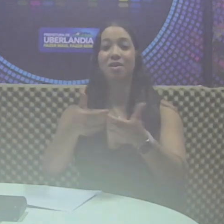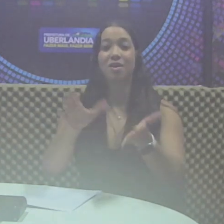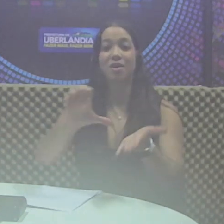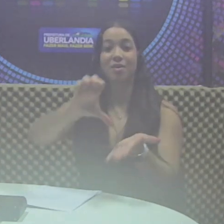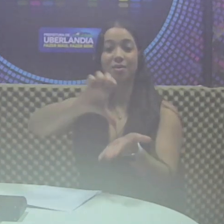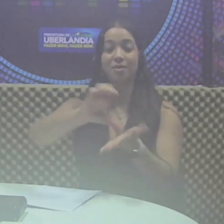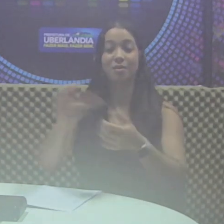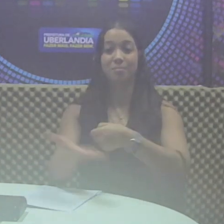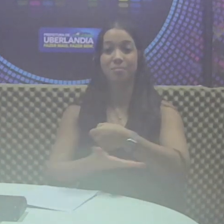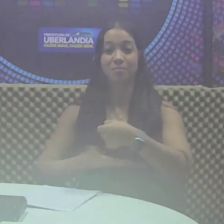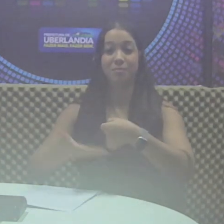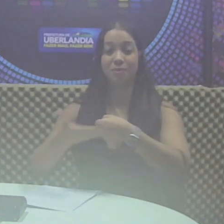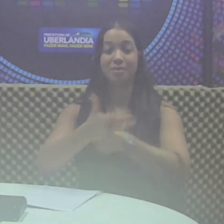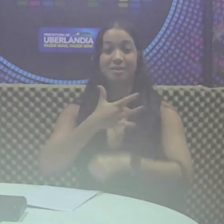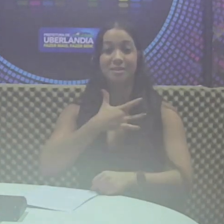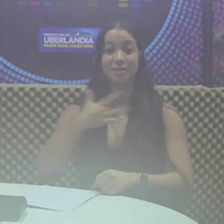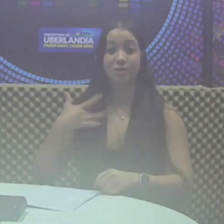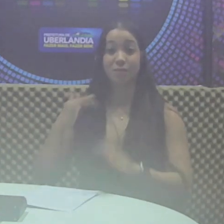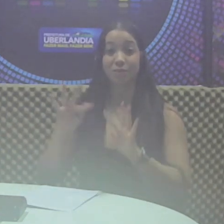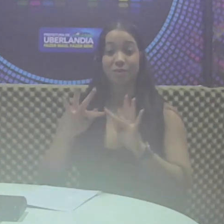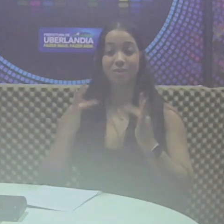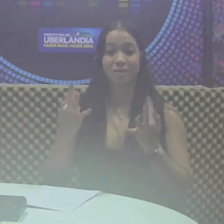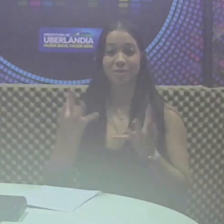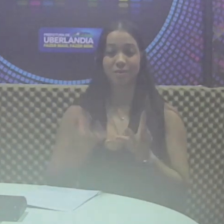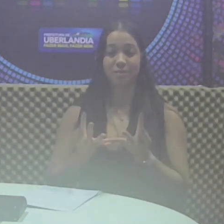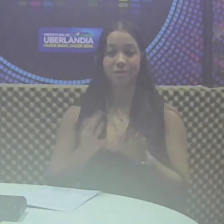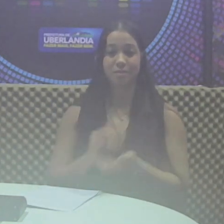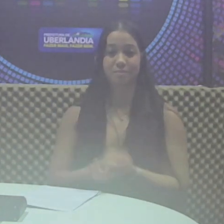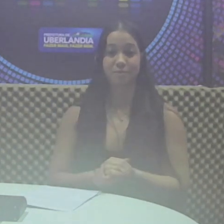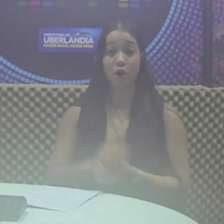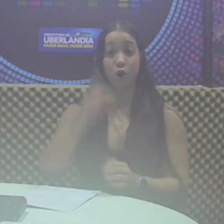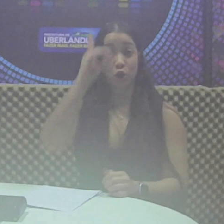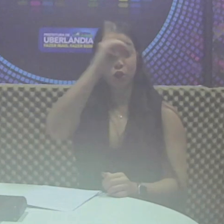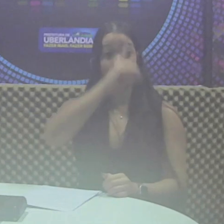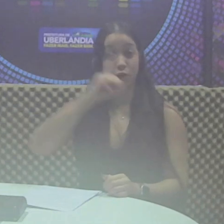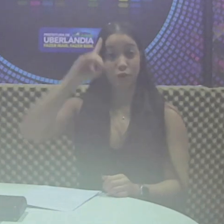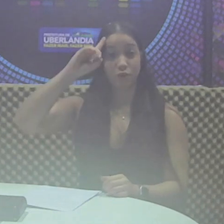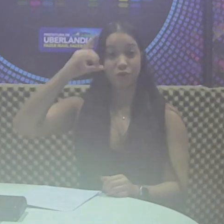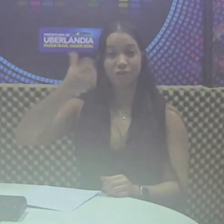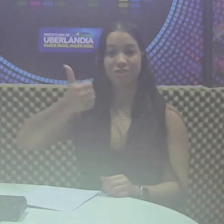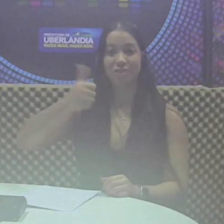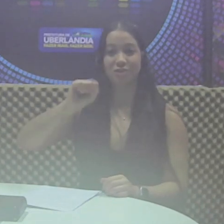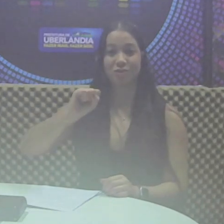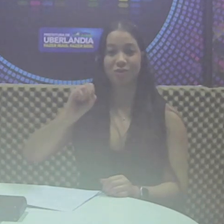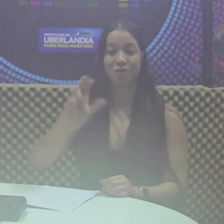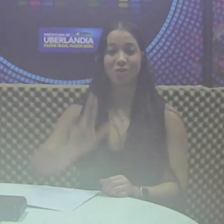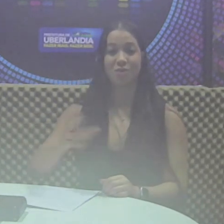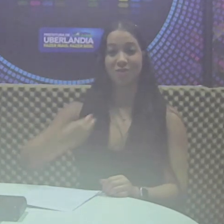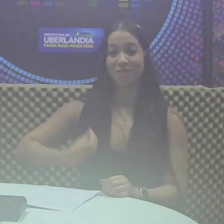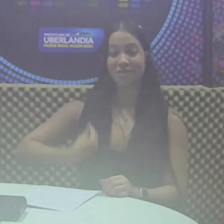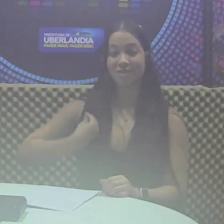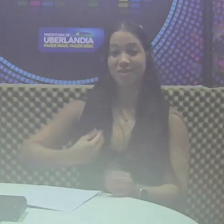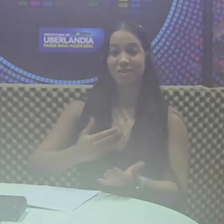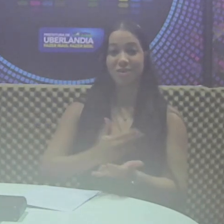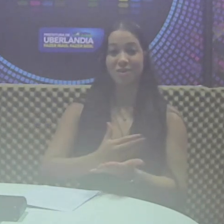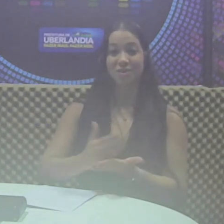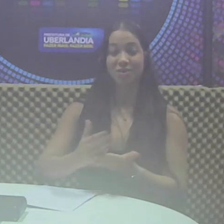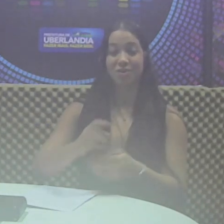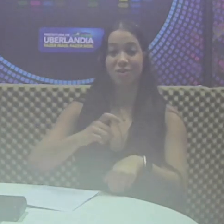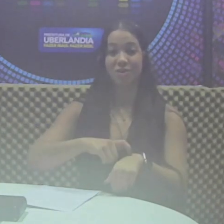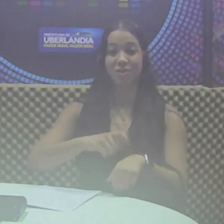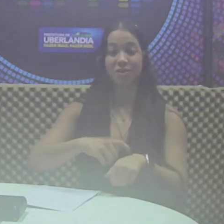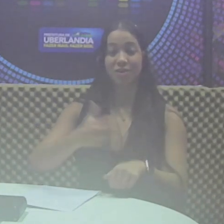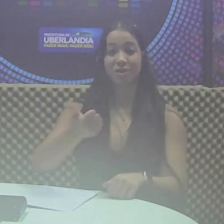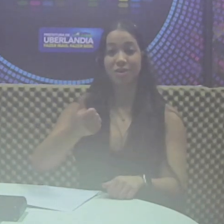Básica de Saúde da Família. Já no domingo, dia 18, Uberlândia Viva começará às 10 da manhã no distrito de